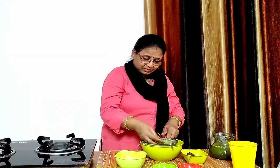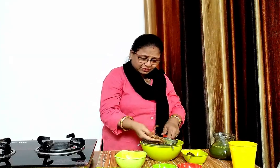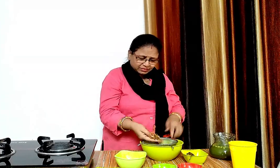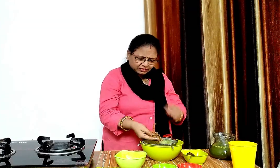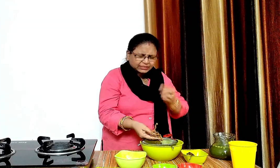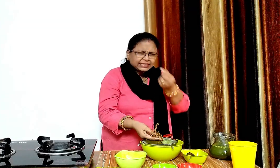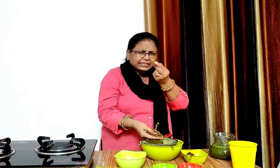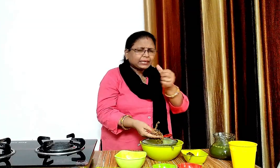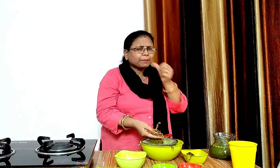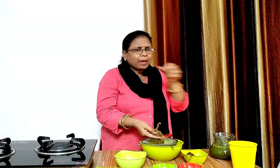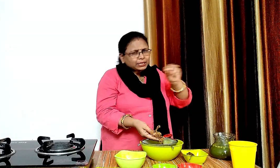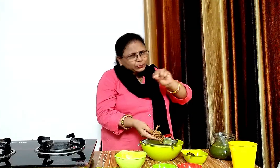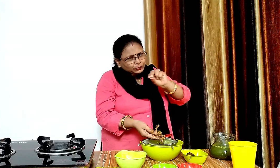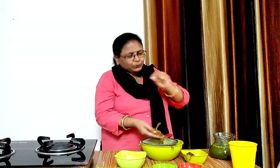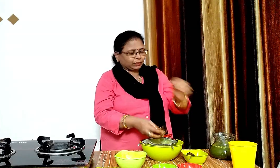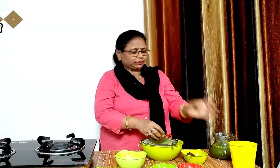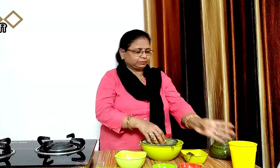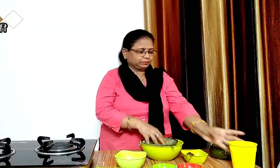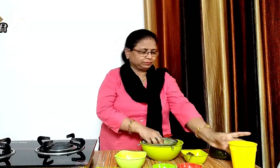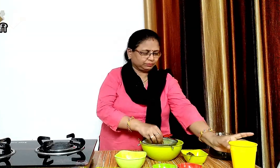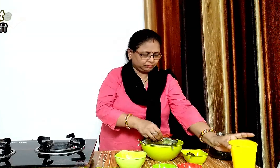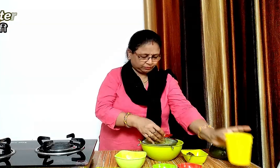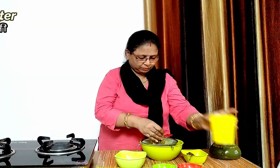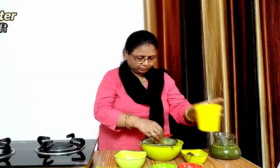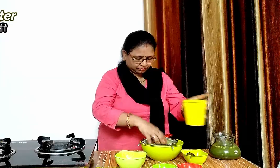थोड़ा सा पानी डाल कर इसके सारे रख को अच्ची से निकाल लेंगे